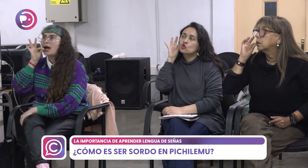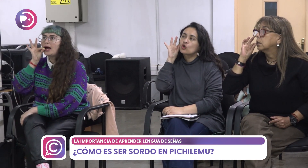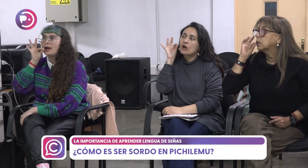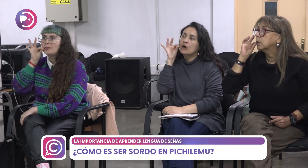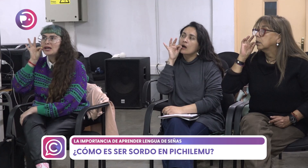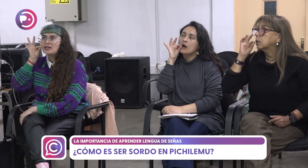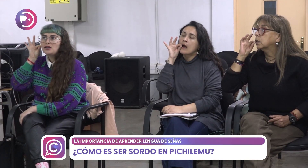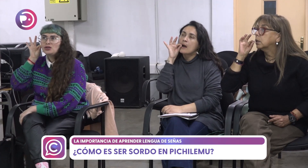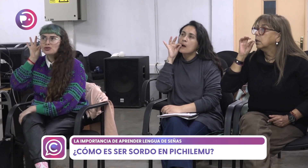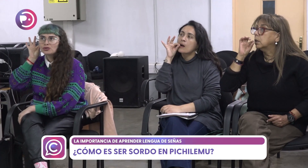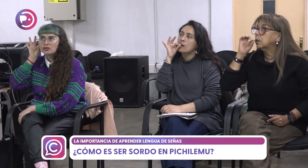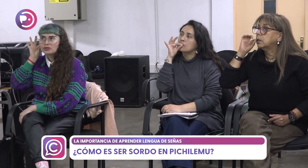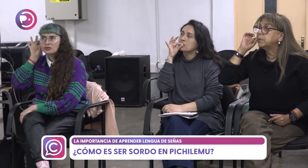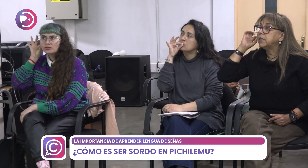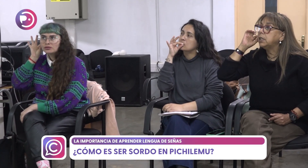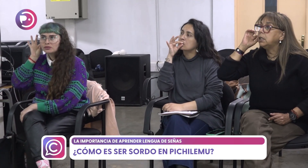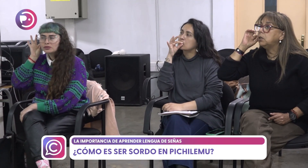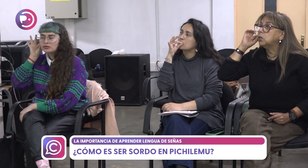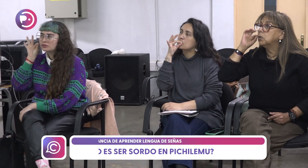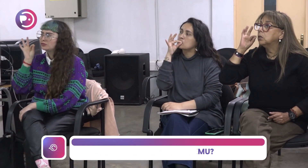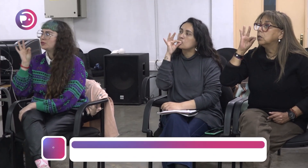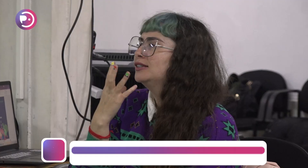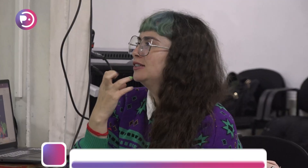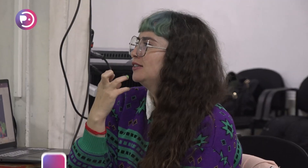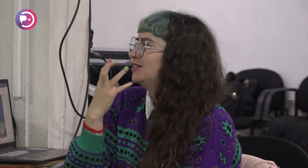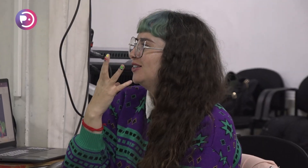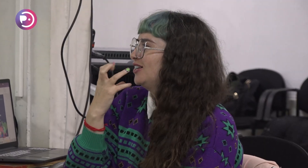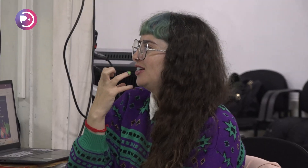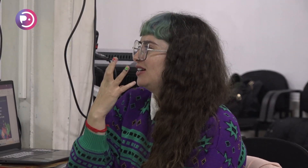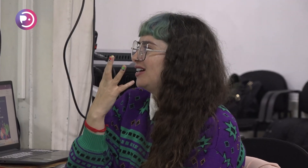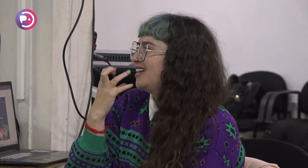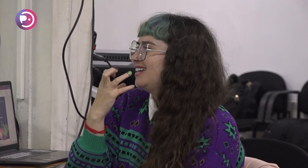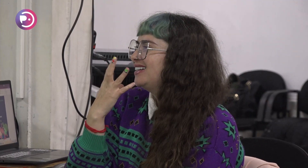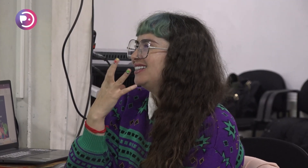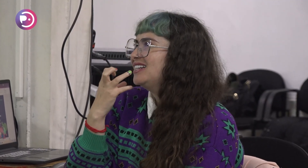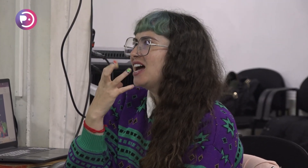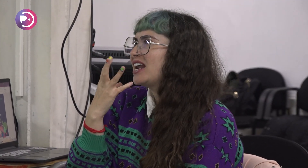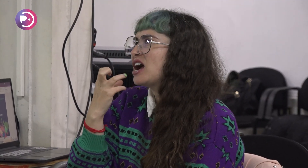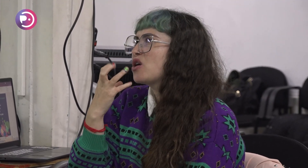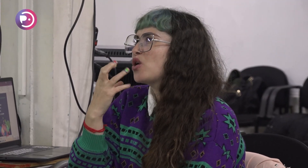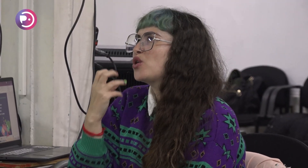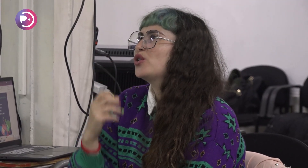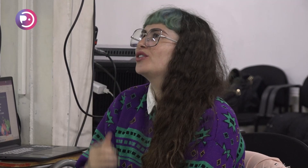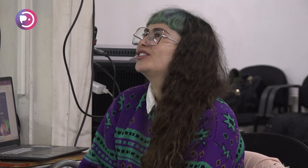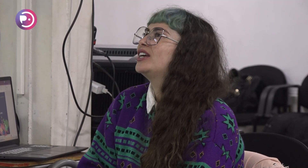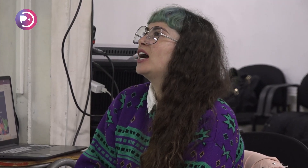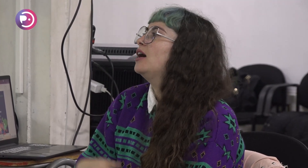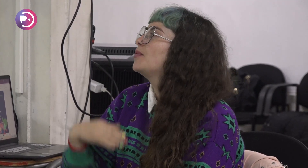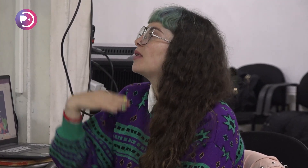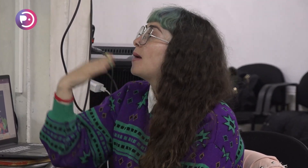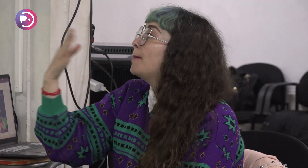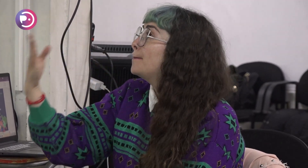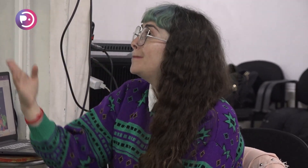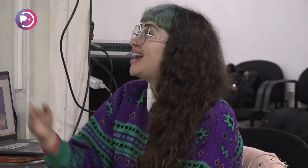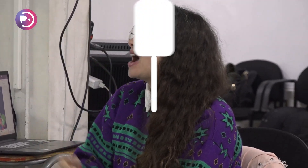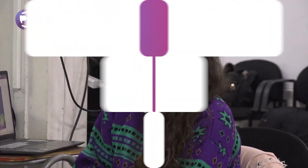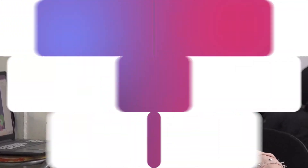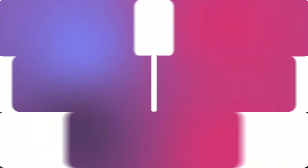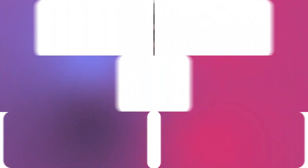Primero decir que nosotros somos pioneros en Pichilemu. No existía antes un taller de lengua de señas y este